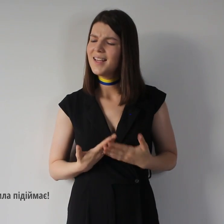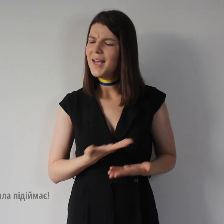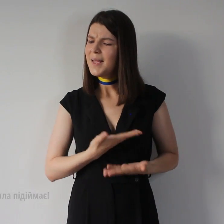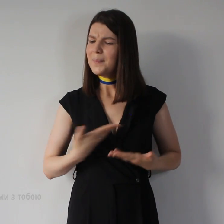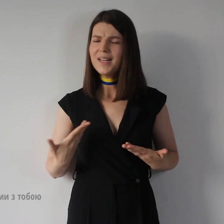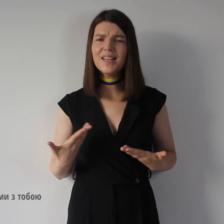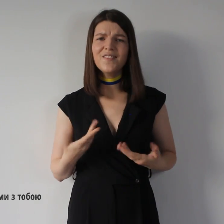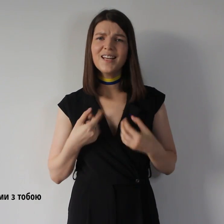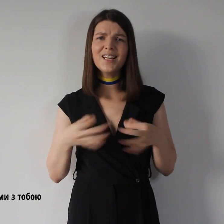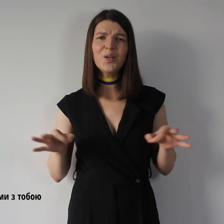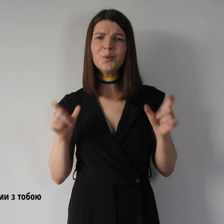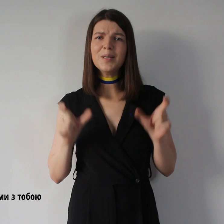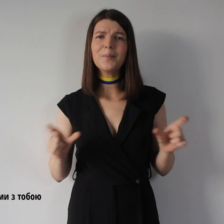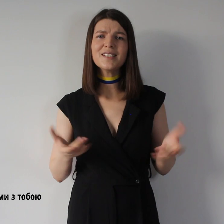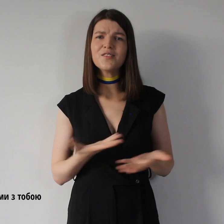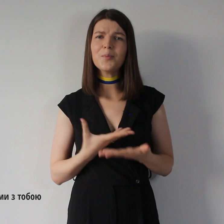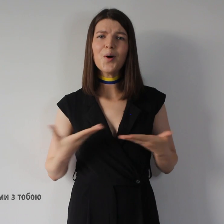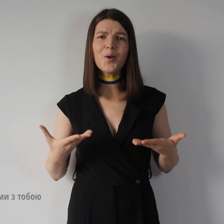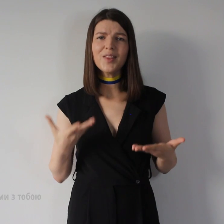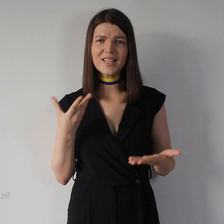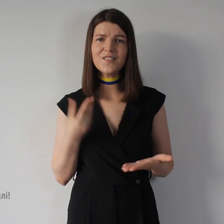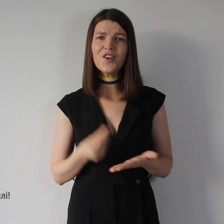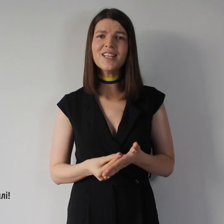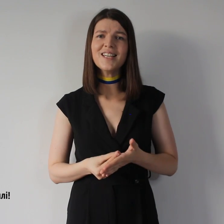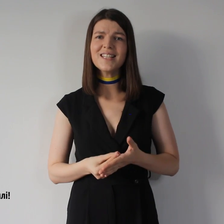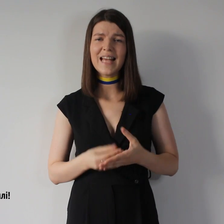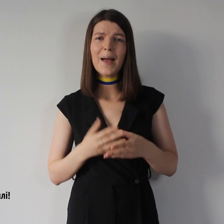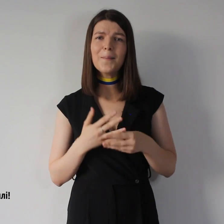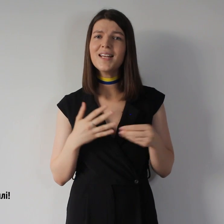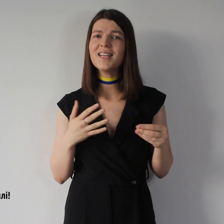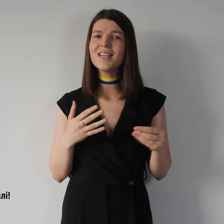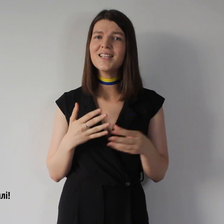Ми вільні люди, ми з тобою на своїй землі